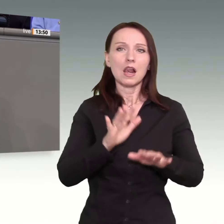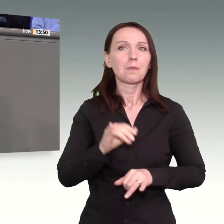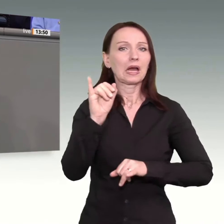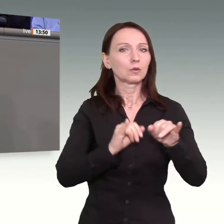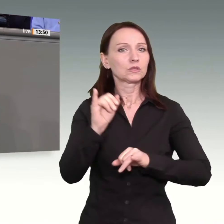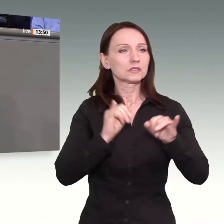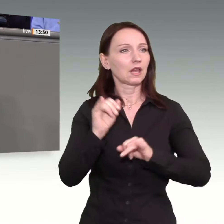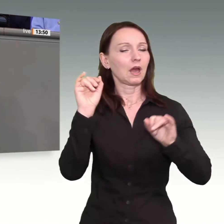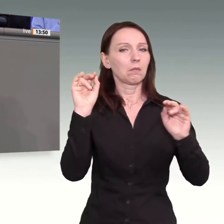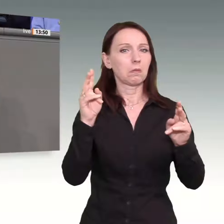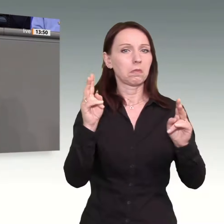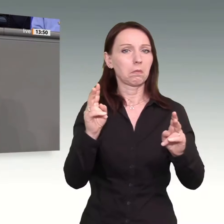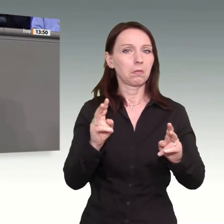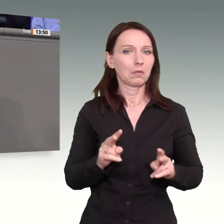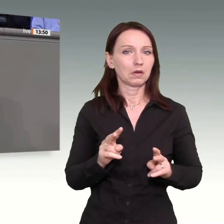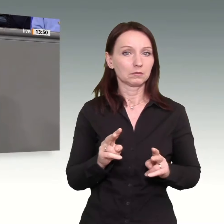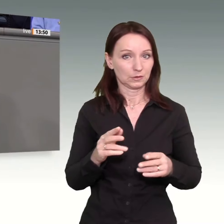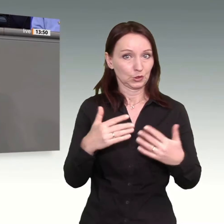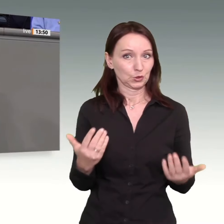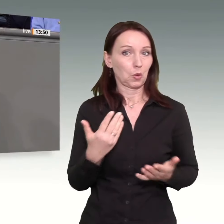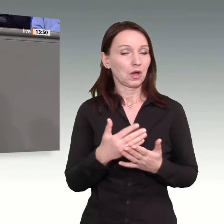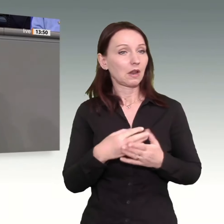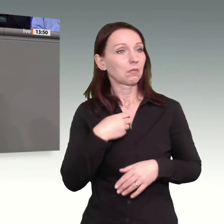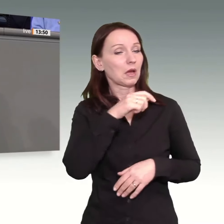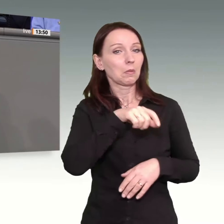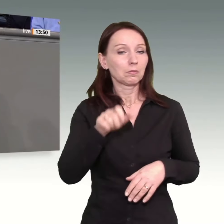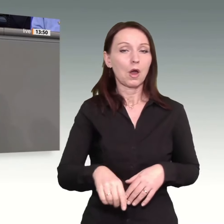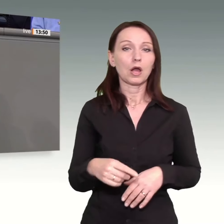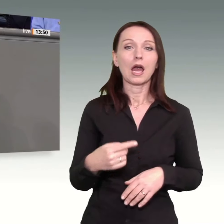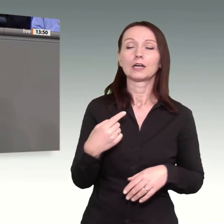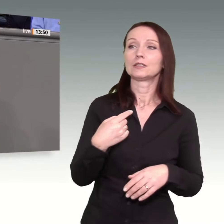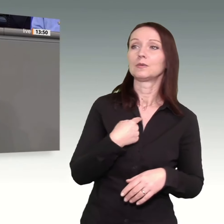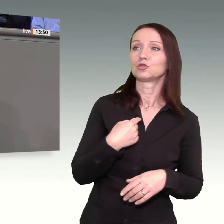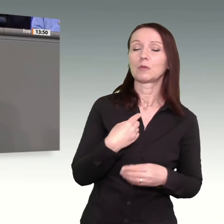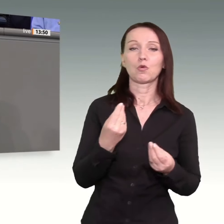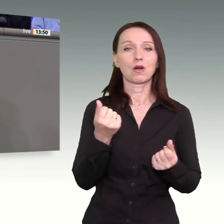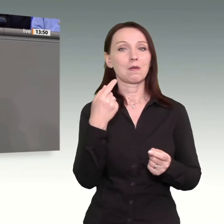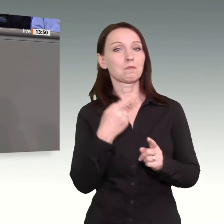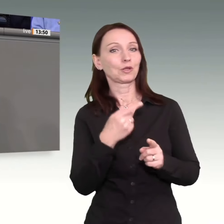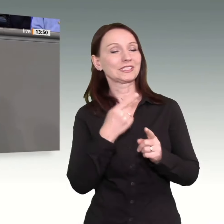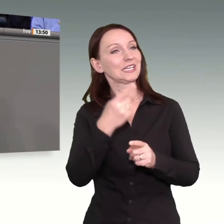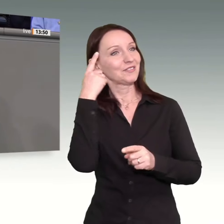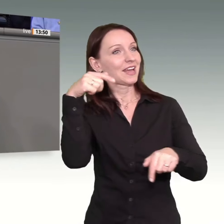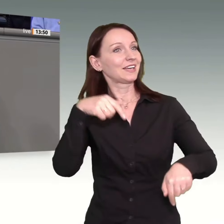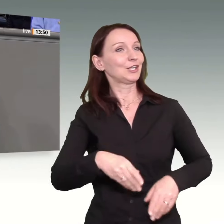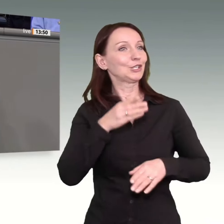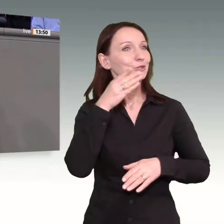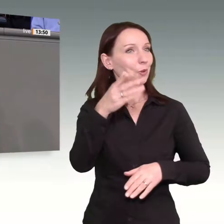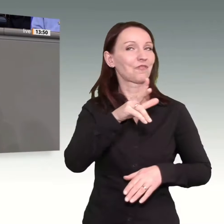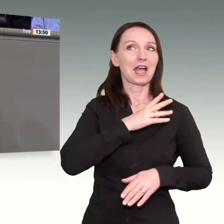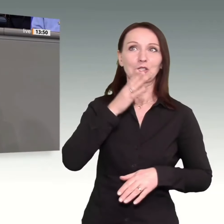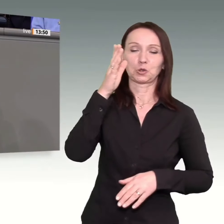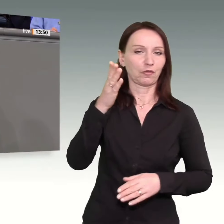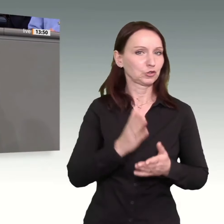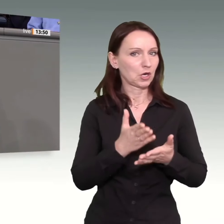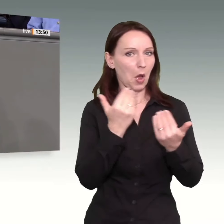keine positive Stimmung bei den Bürgerinnen und Bürgern aufkommt, wenn sie an die Zukunft dieses Landes und damit an ihre eigene Zukunft